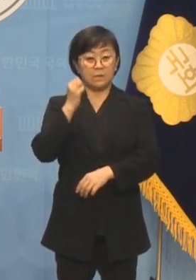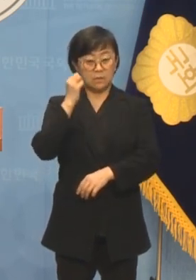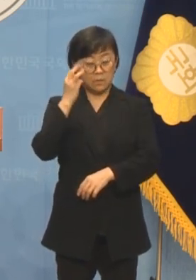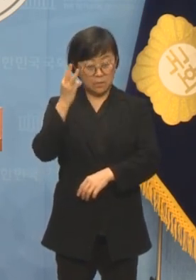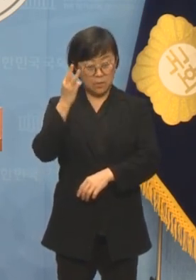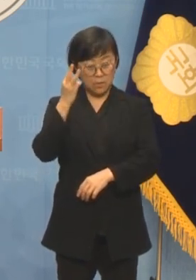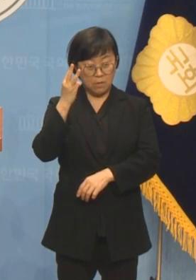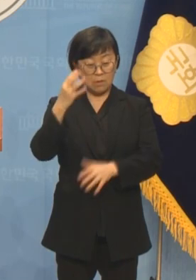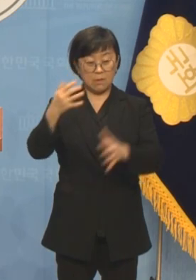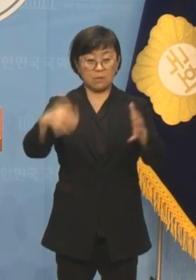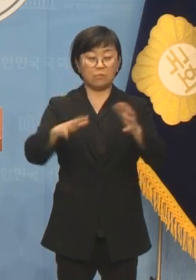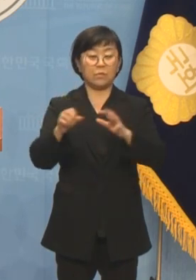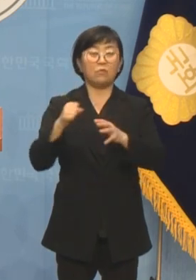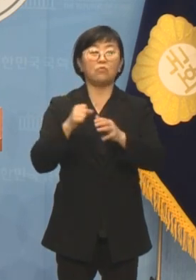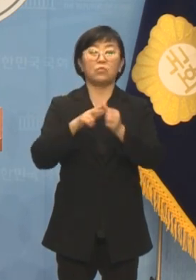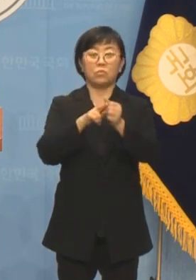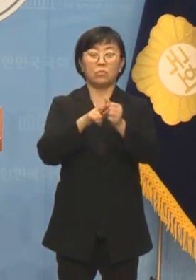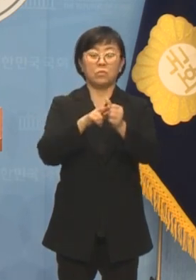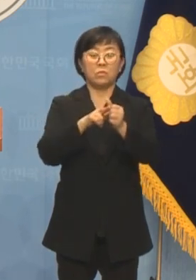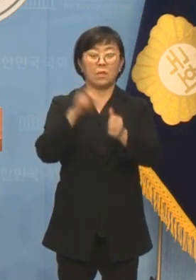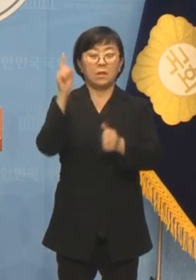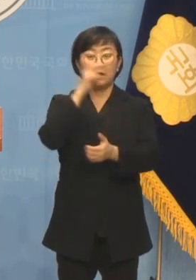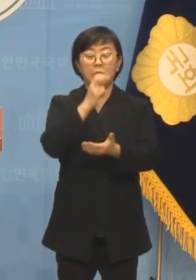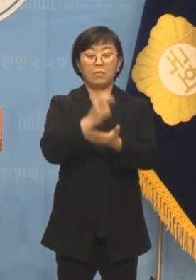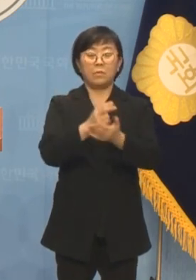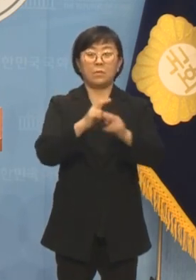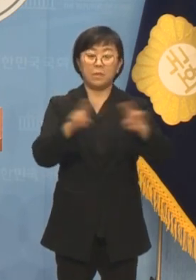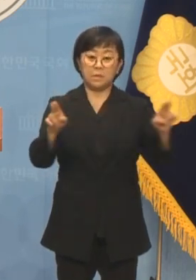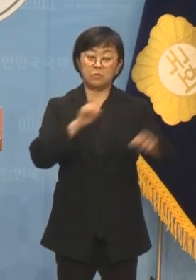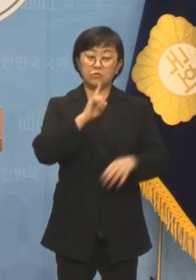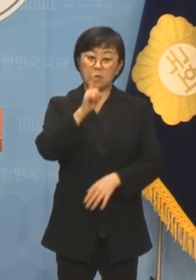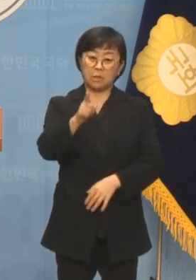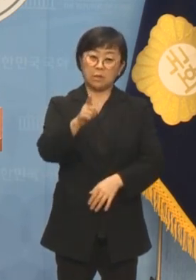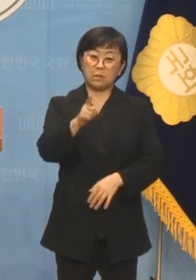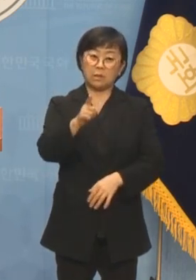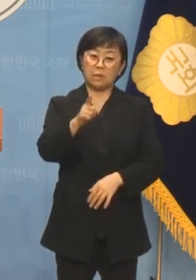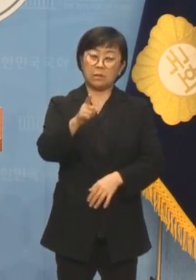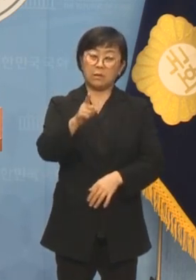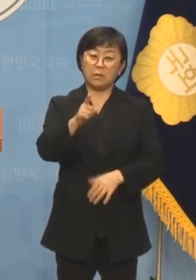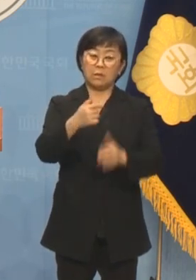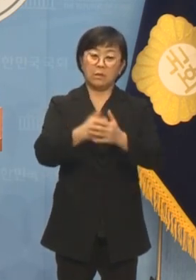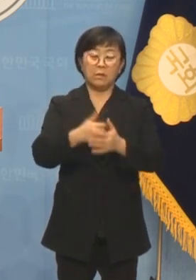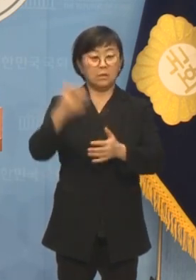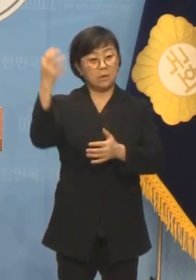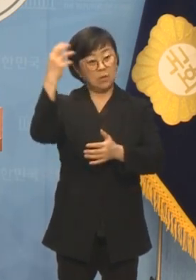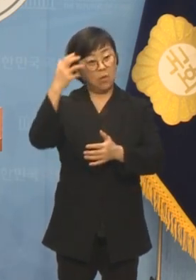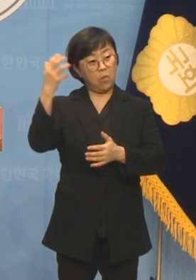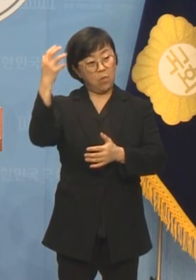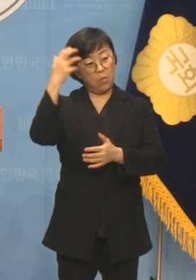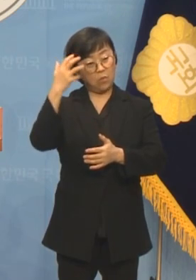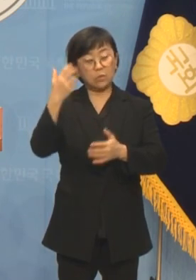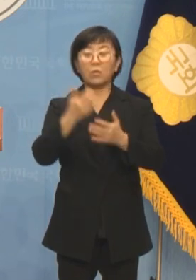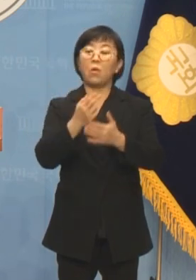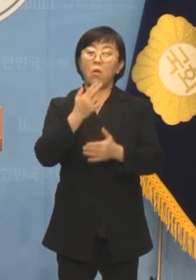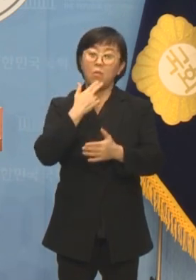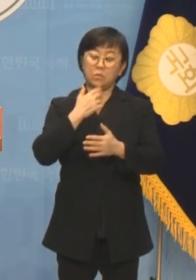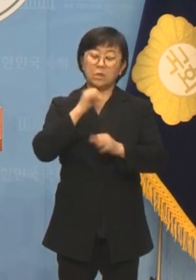안 돼 국민의힘 후보가 악법이라며 폐지를 주장하다니 유체이탈이 가관입니다.